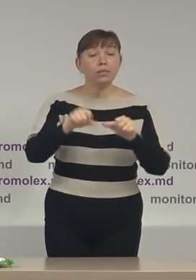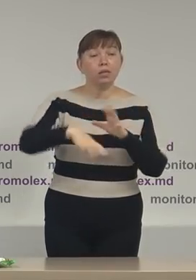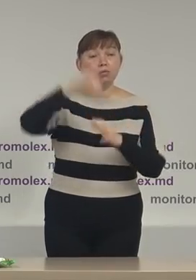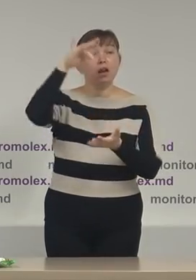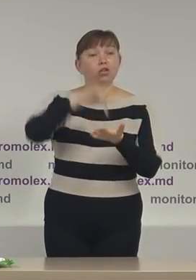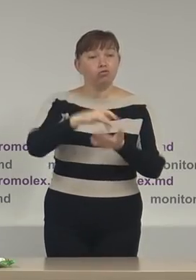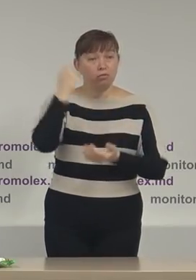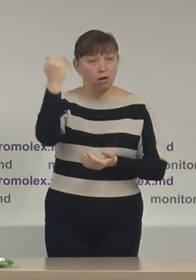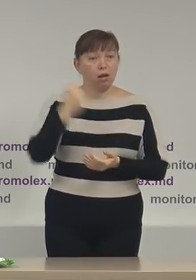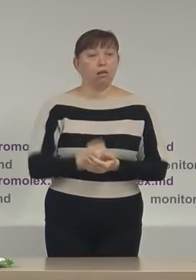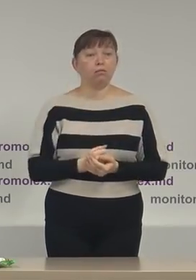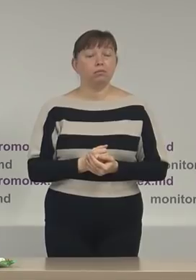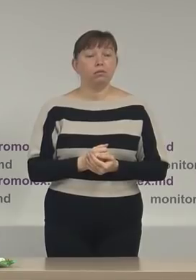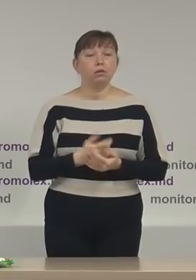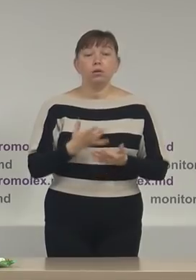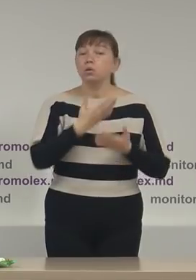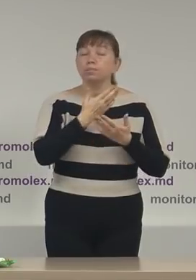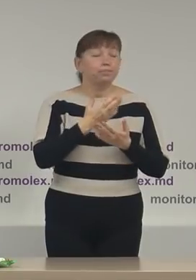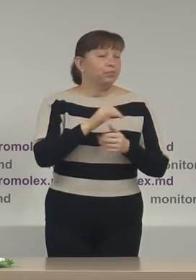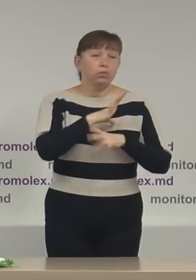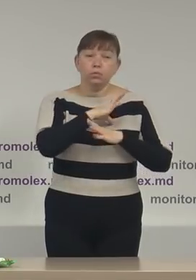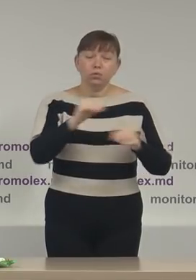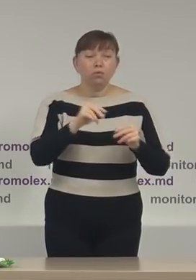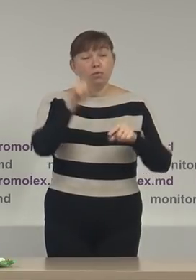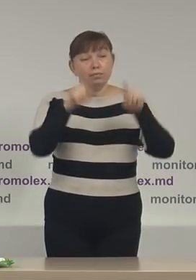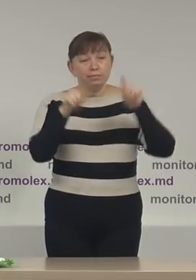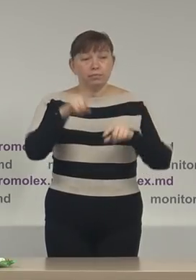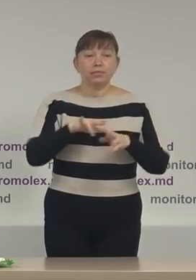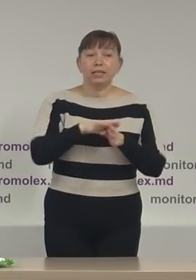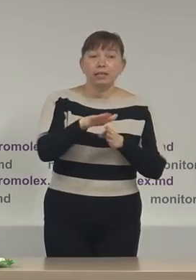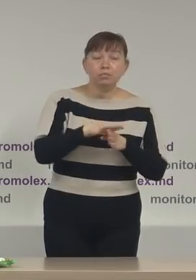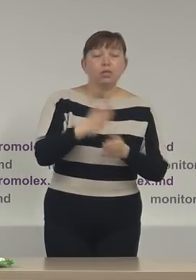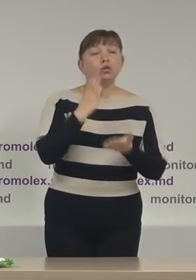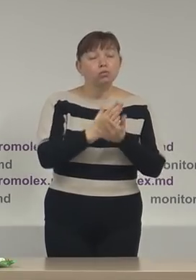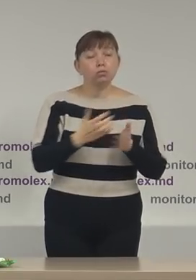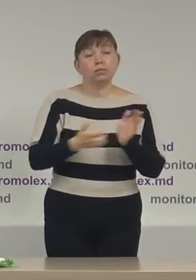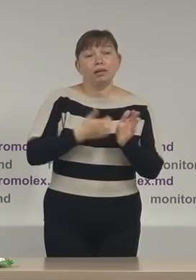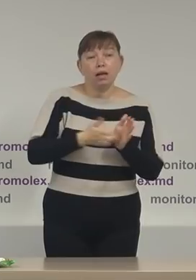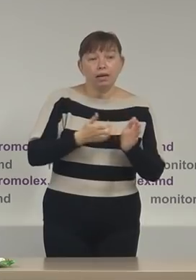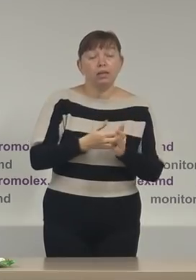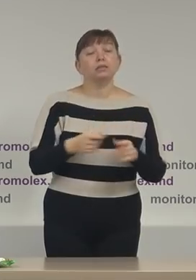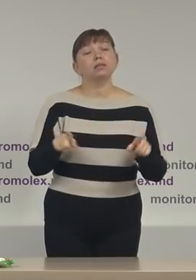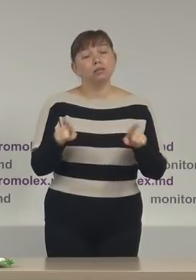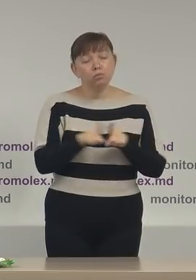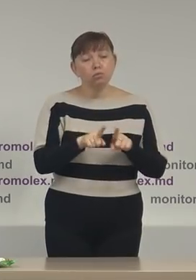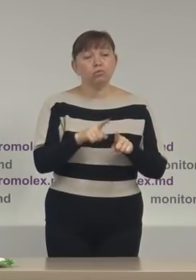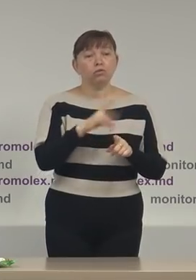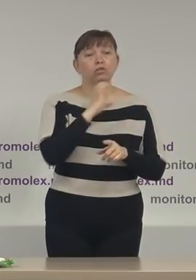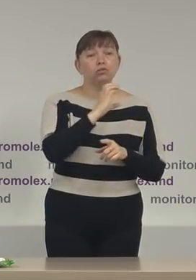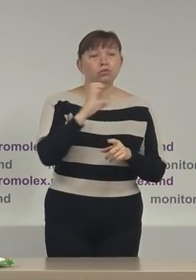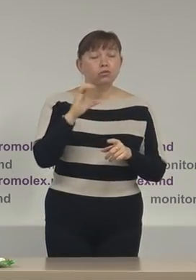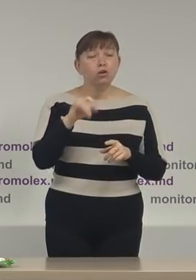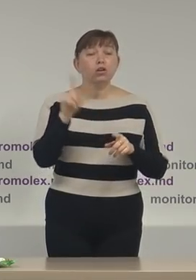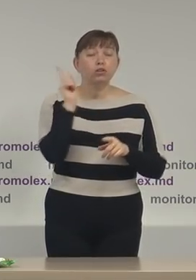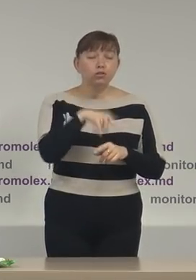Centrale nu sunt respectate pe alocuri, mai există carențe, totuși atât la CC-uri cât și